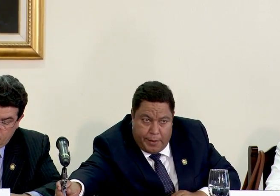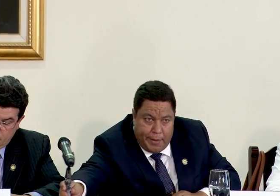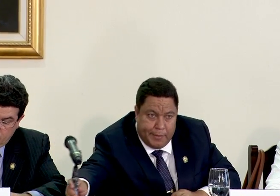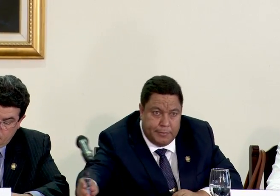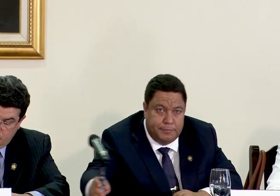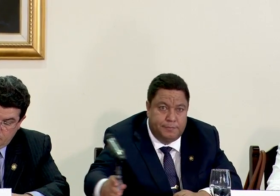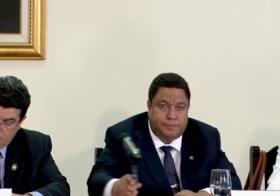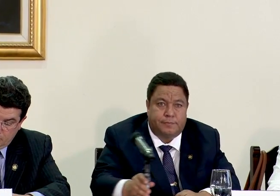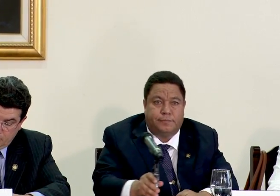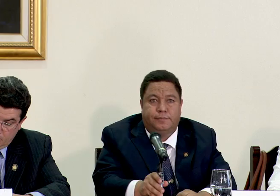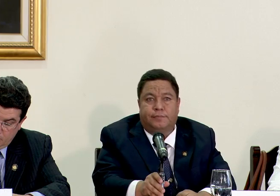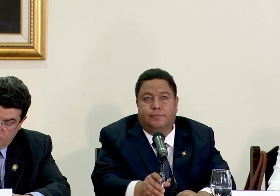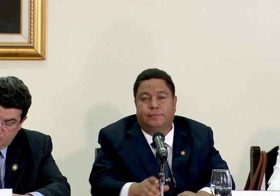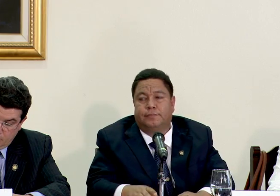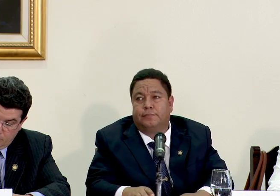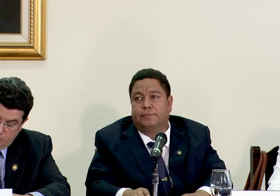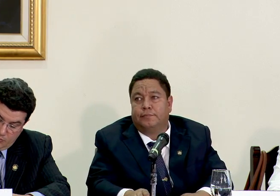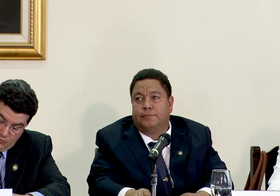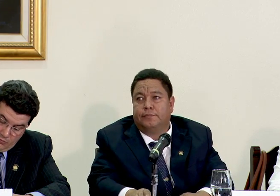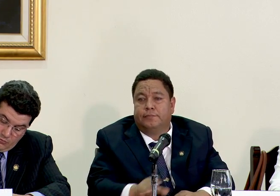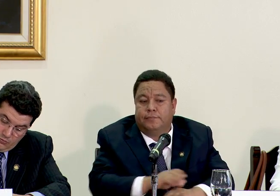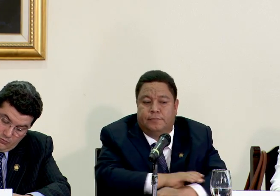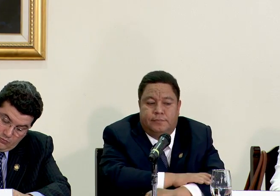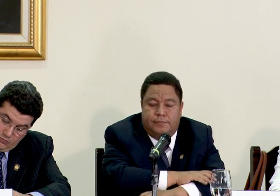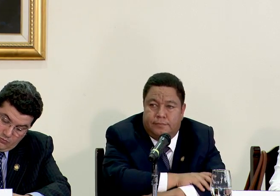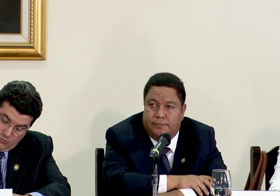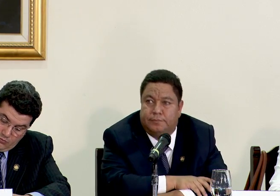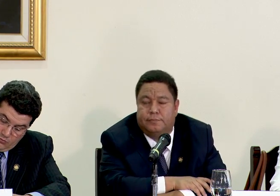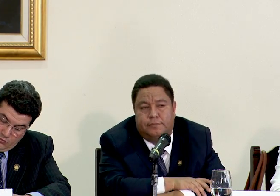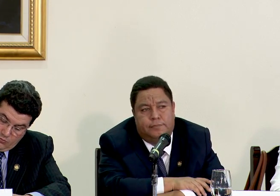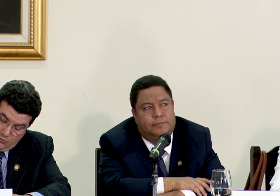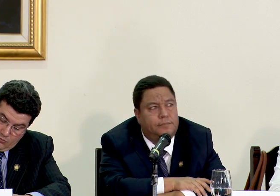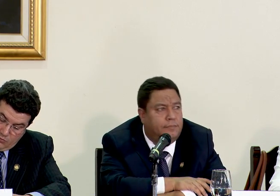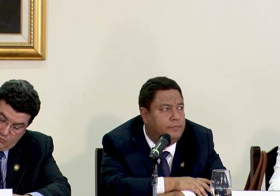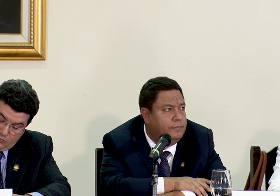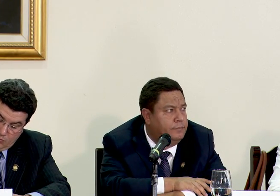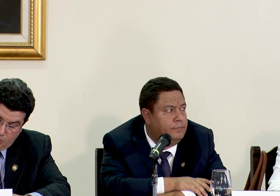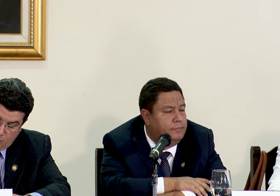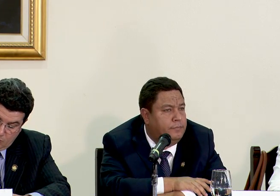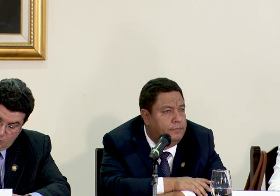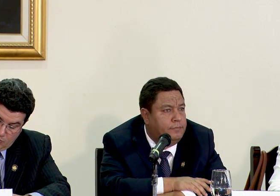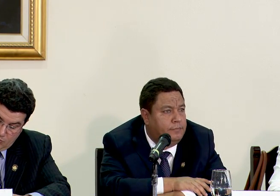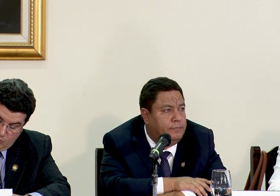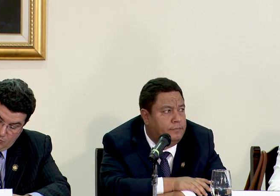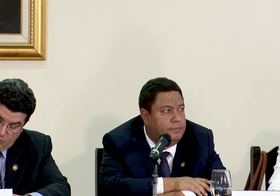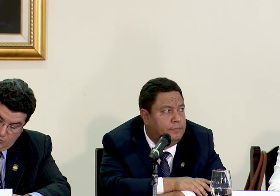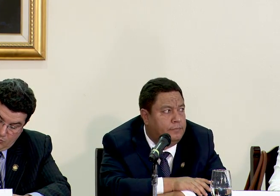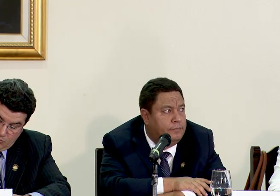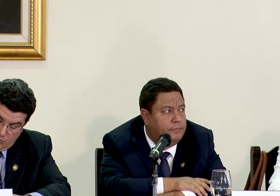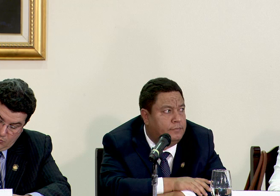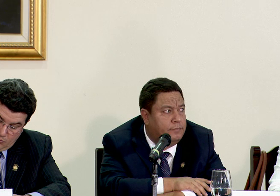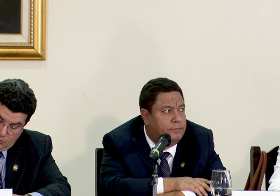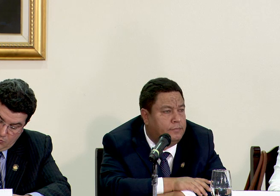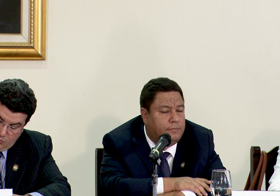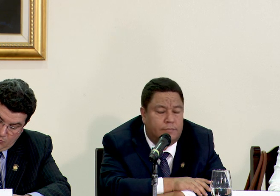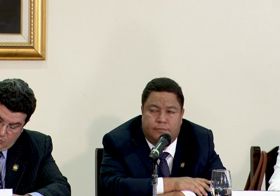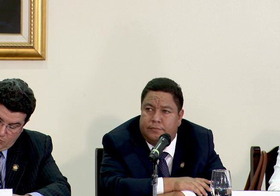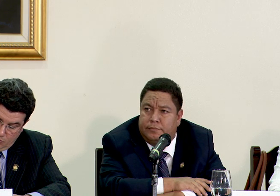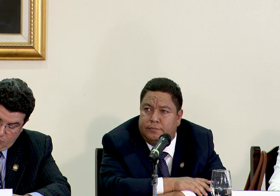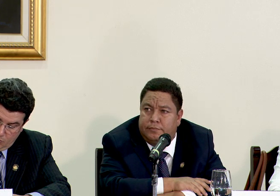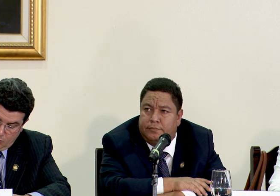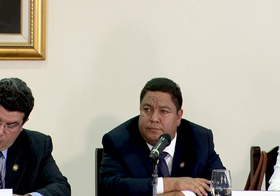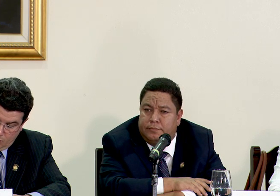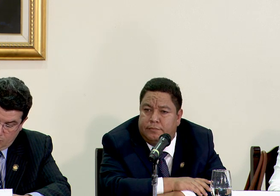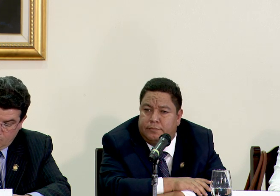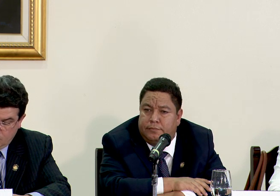al respecto y también si nos pudiera comentar cómo han ido las conversaciones con los autobuseros ahora que usted